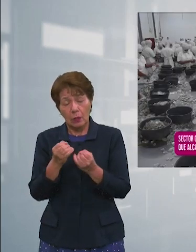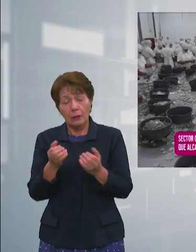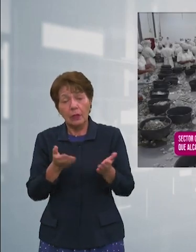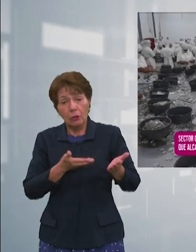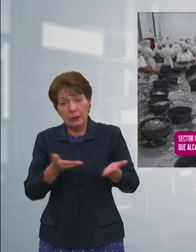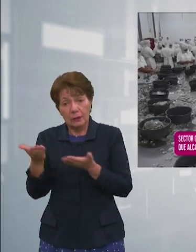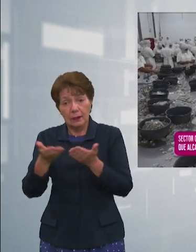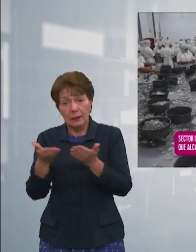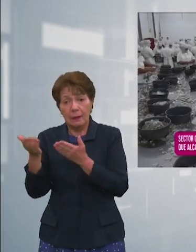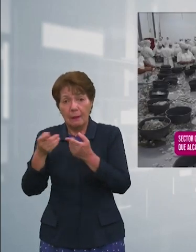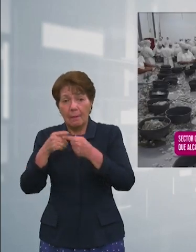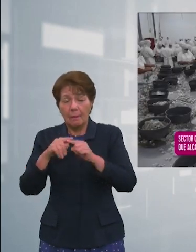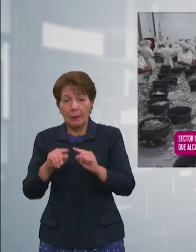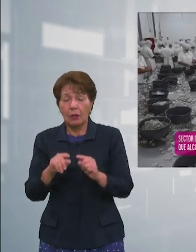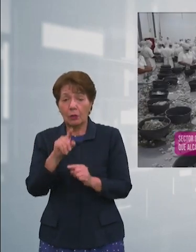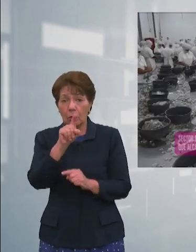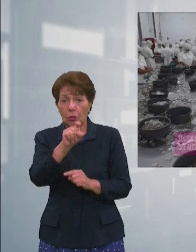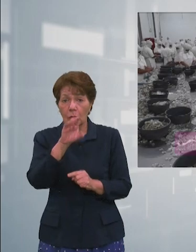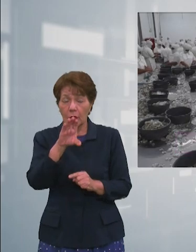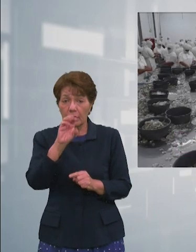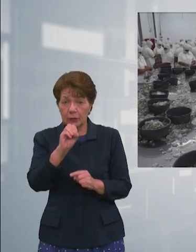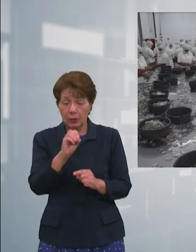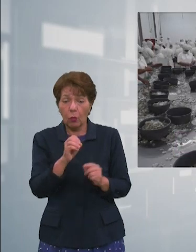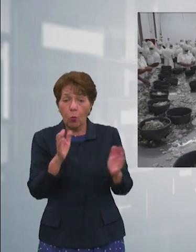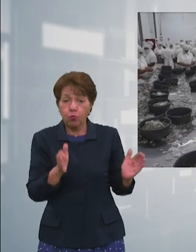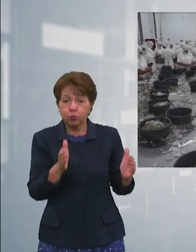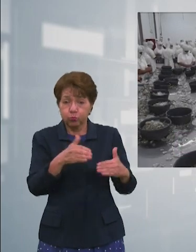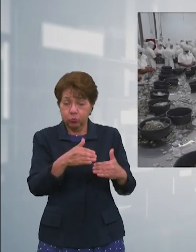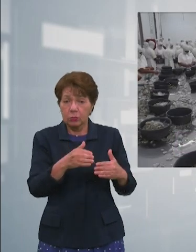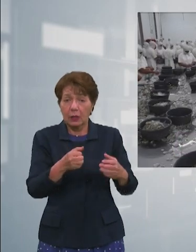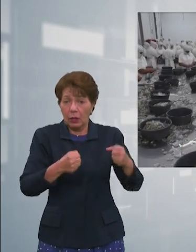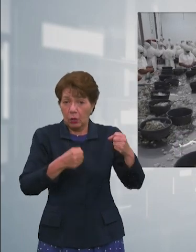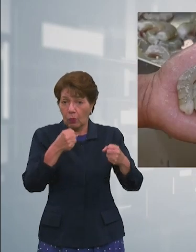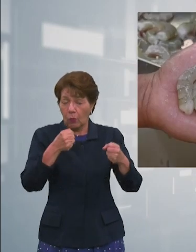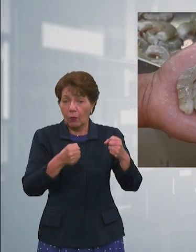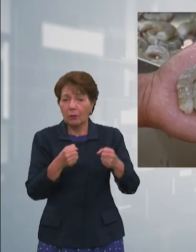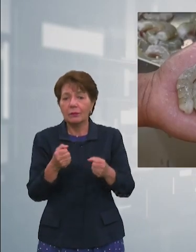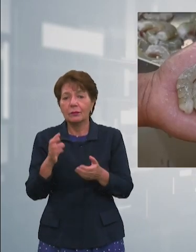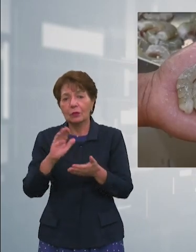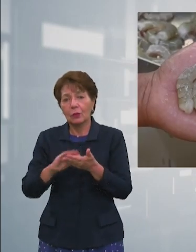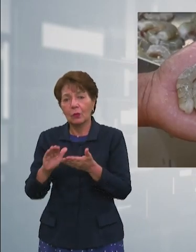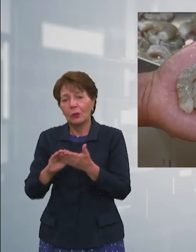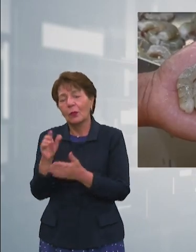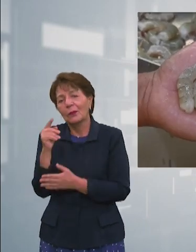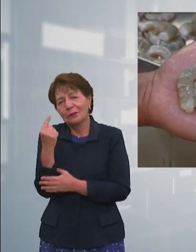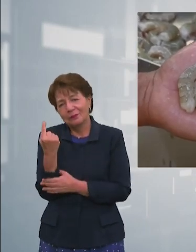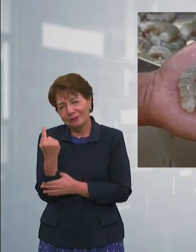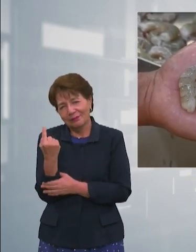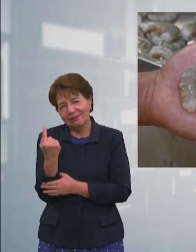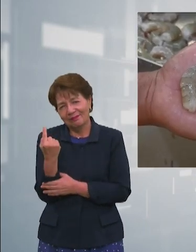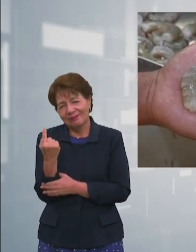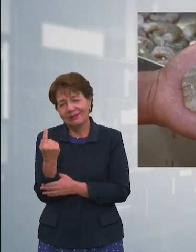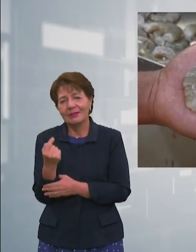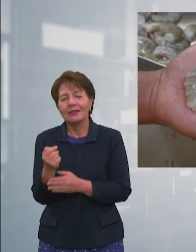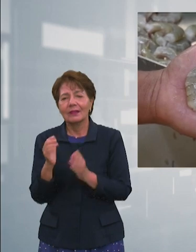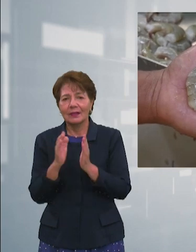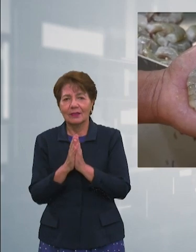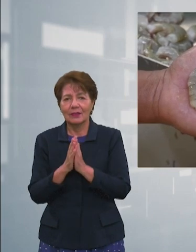señaló que de los 150 contenedores negociados solo comprarán uno desde su yapa medios y notifides le